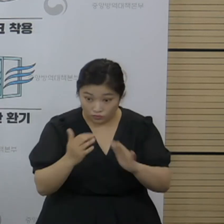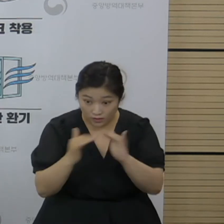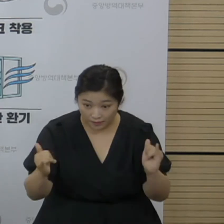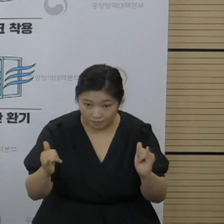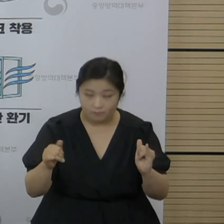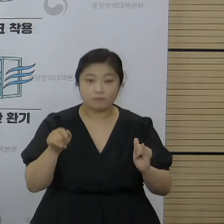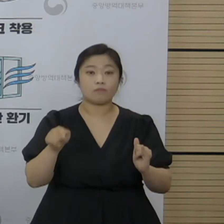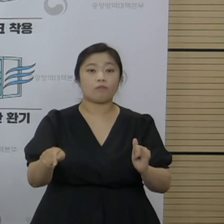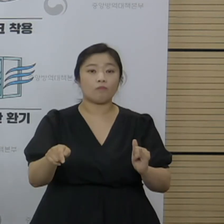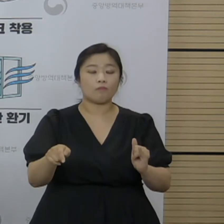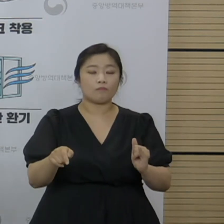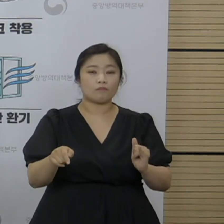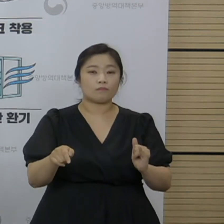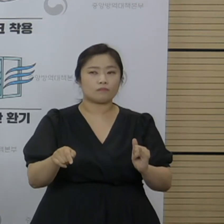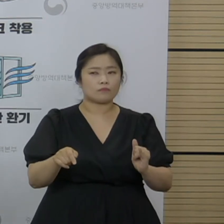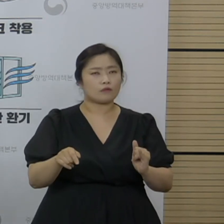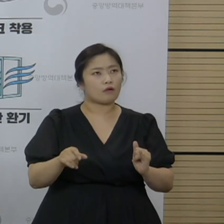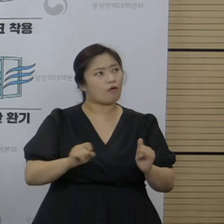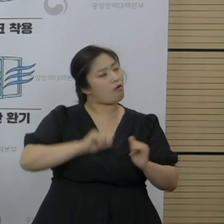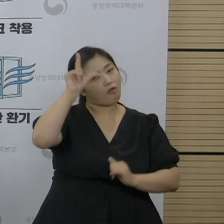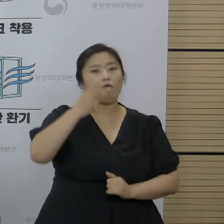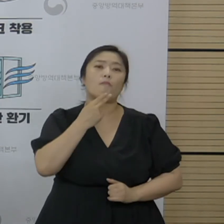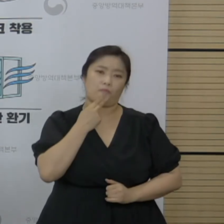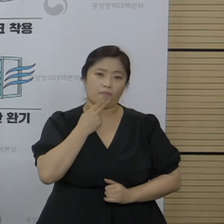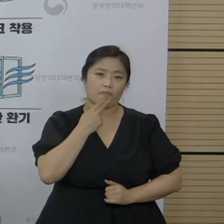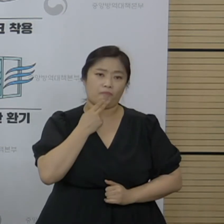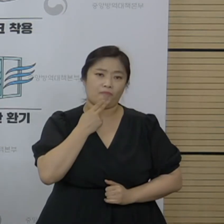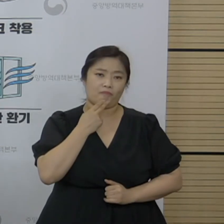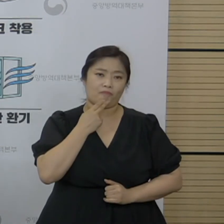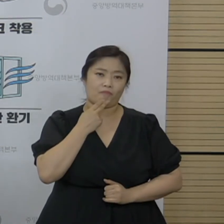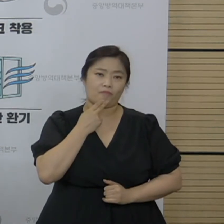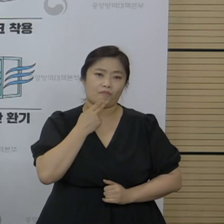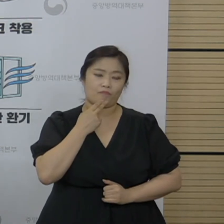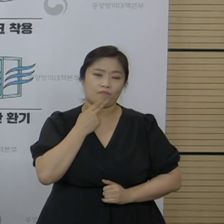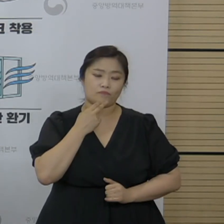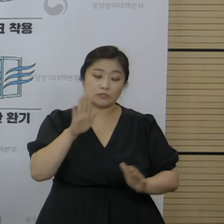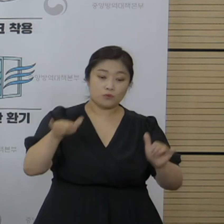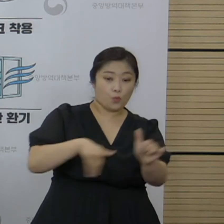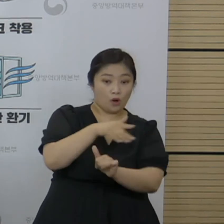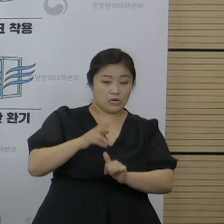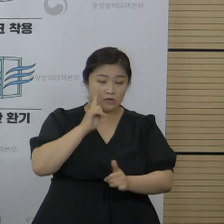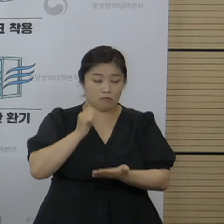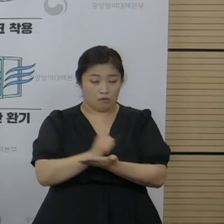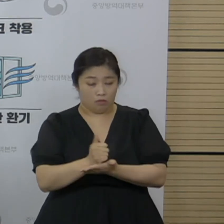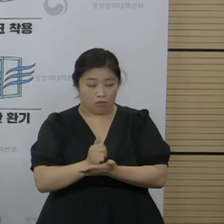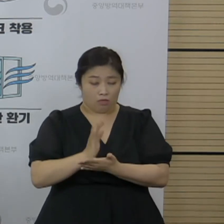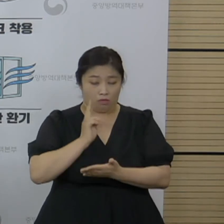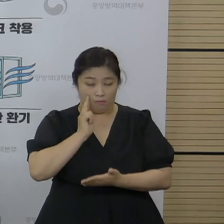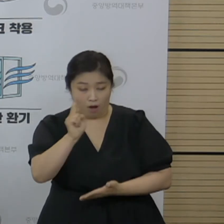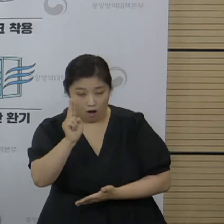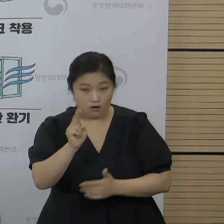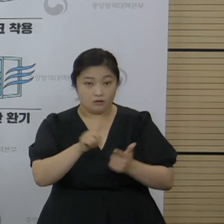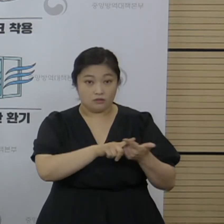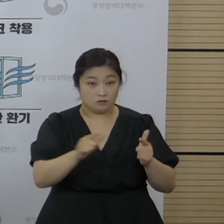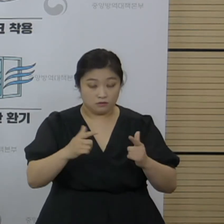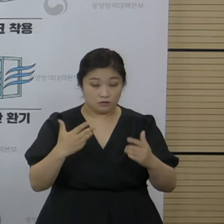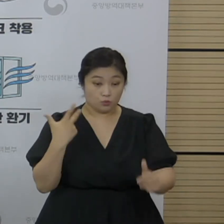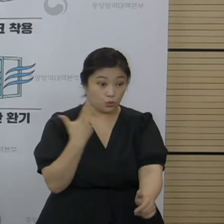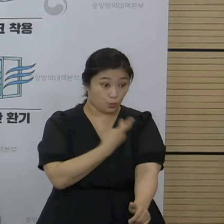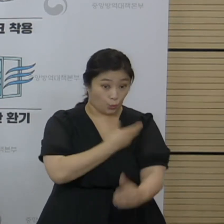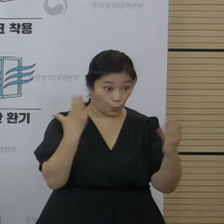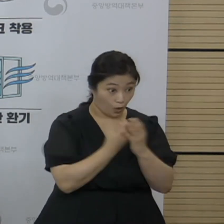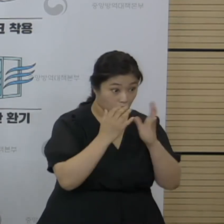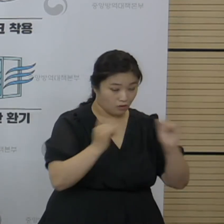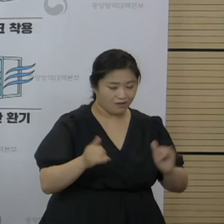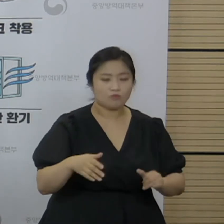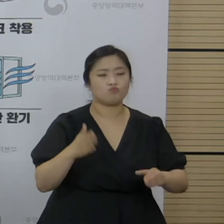거의 없었던 걸로 제가 알고 있습니다. 현재 상태 자체는 위중증, 치명, 백신 접종 완료자들 중에서는